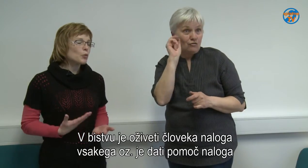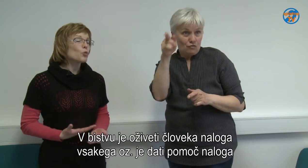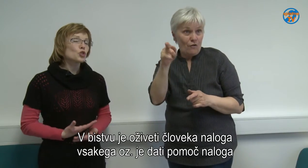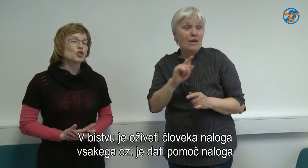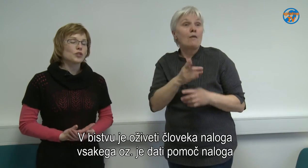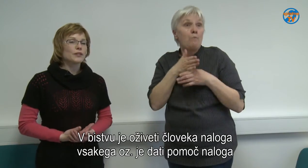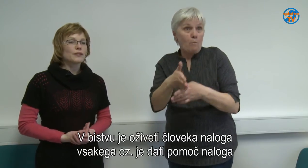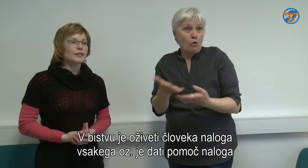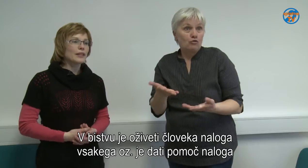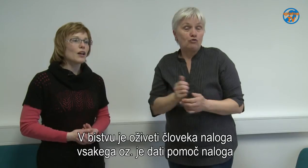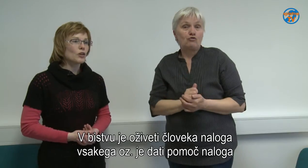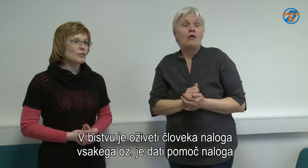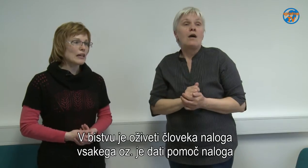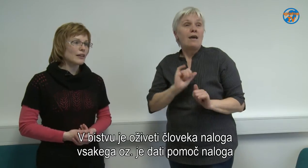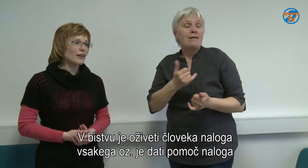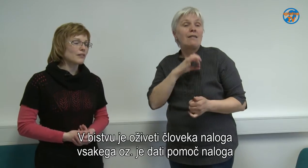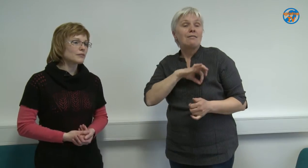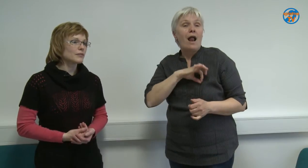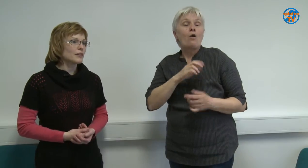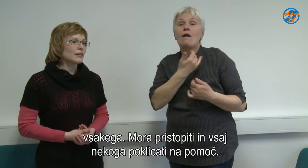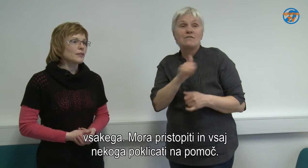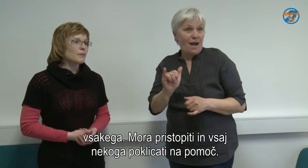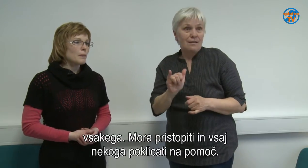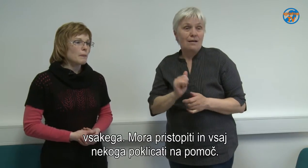pomoč je naloga vsakega.